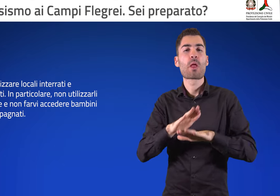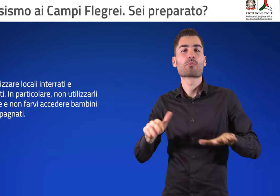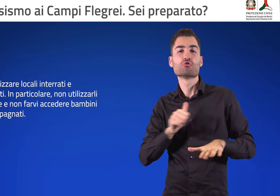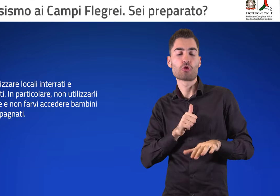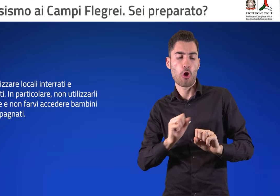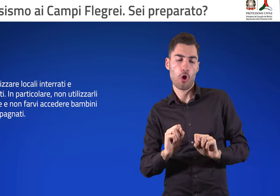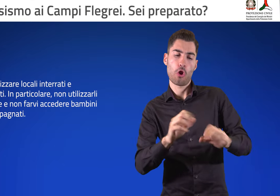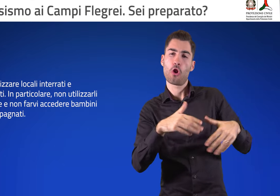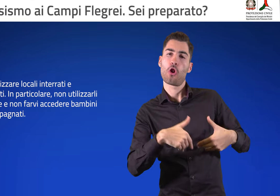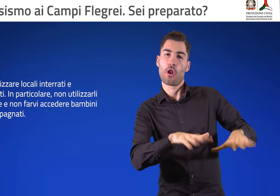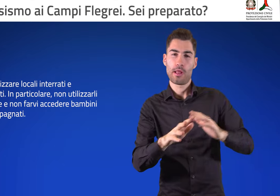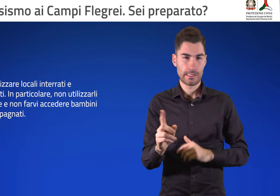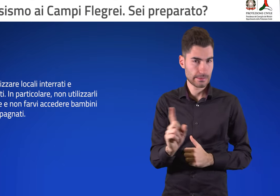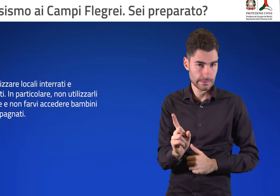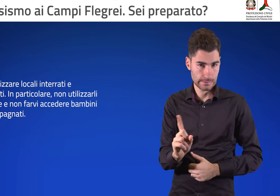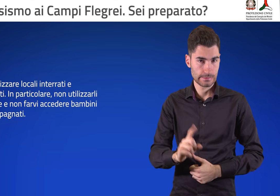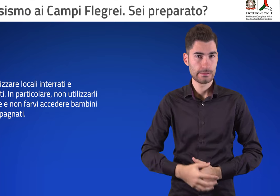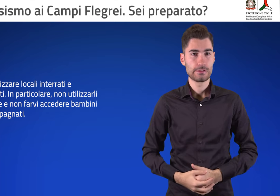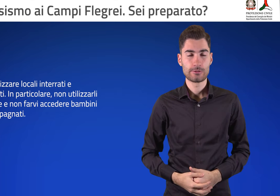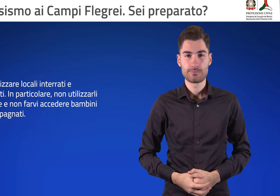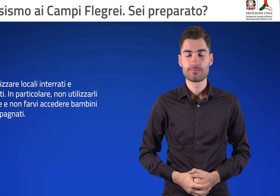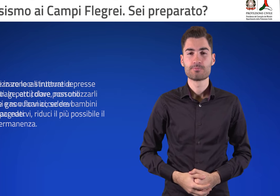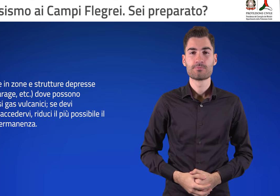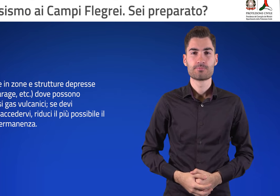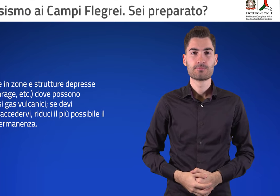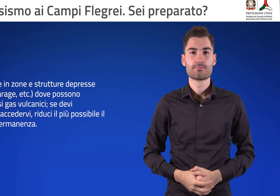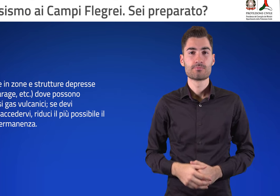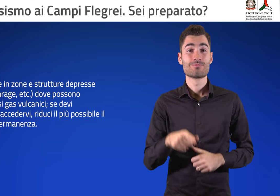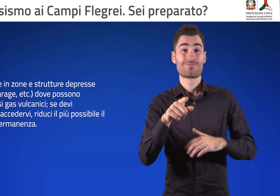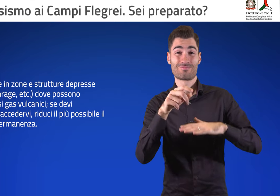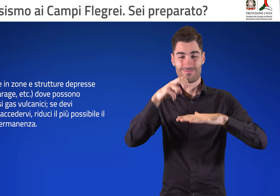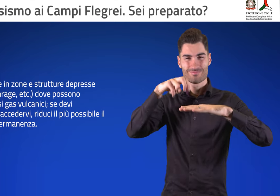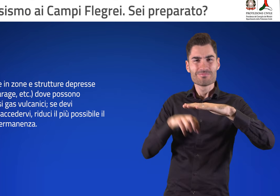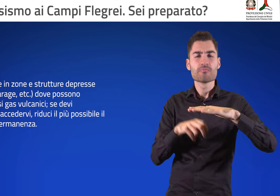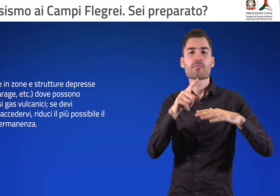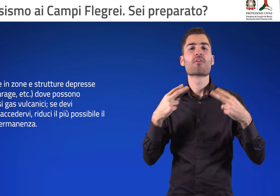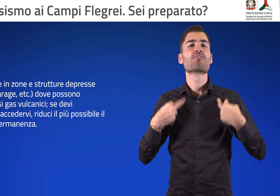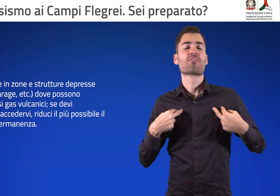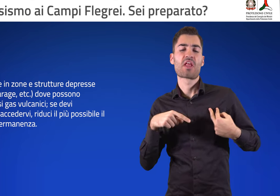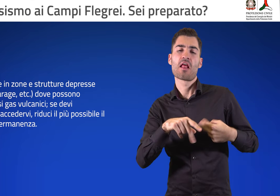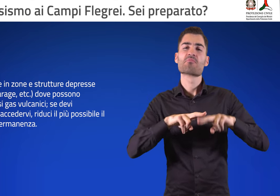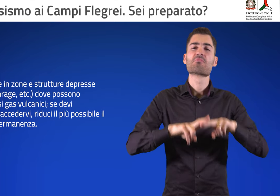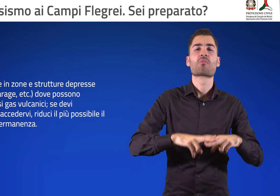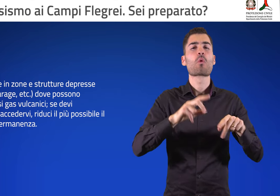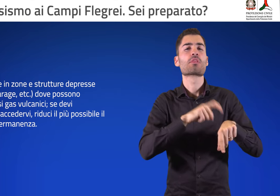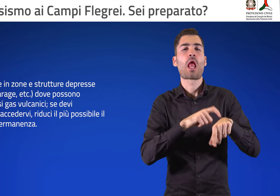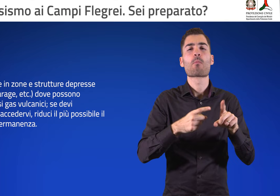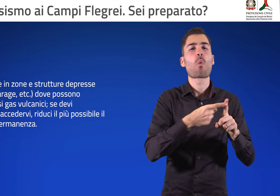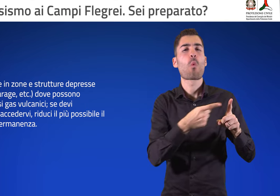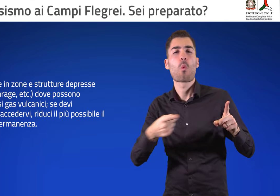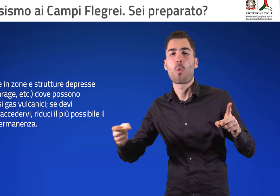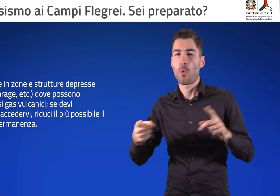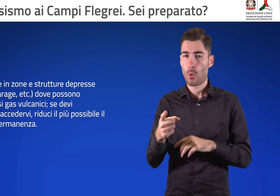utilizzarli per dormire e non farvi accedere bambini non accompagnati. Non andare in zone e strutture